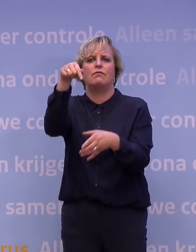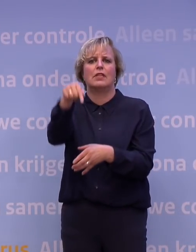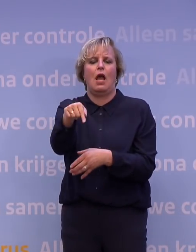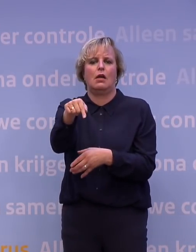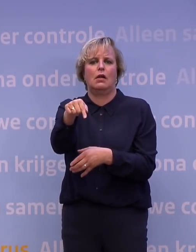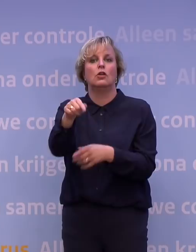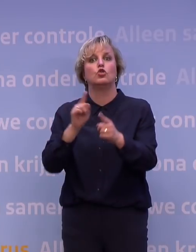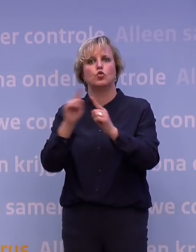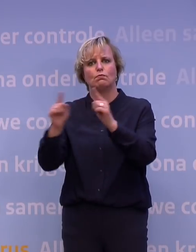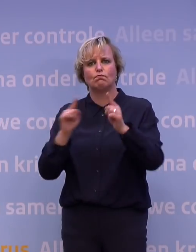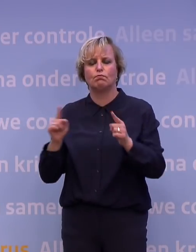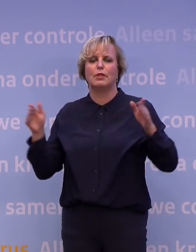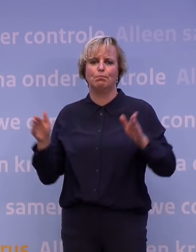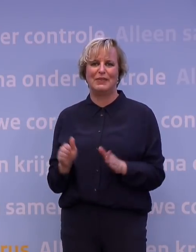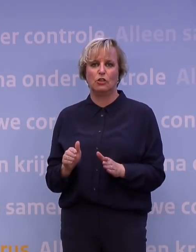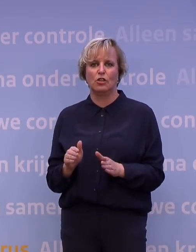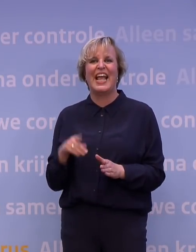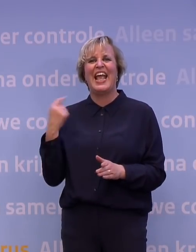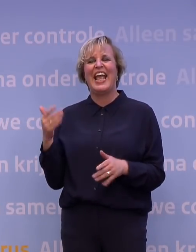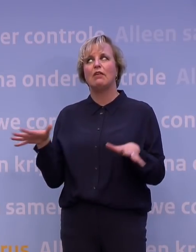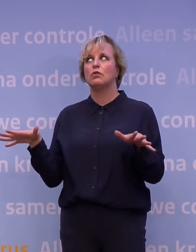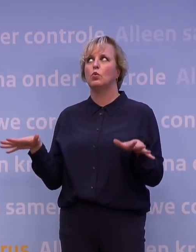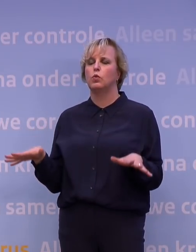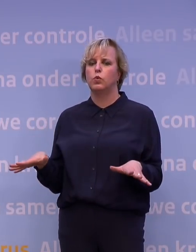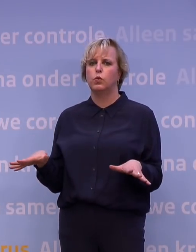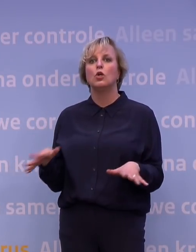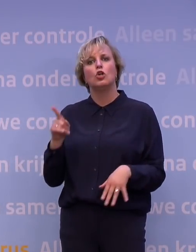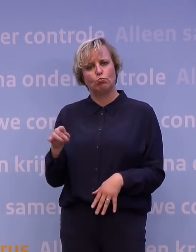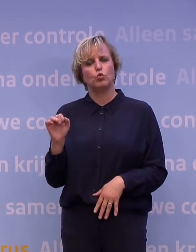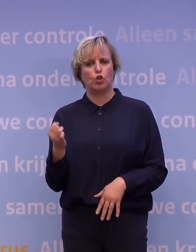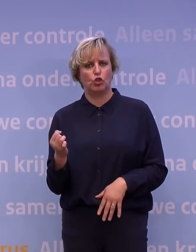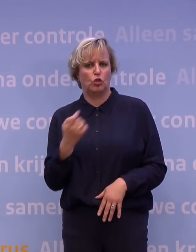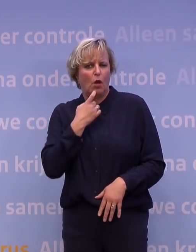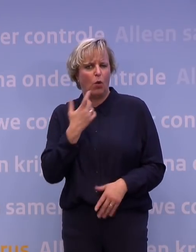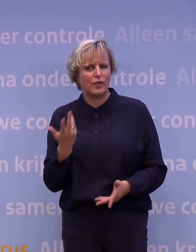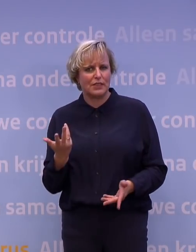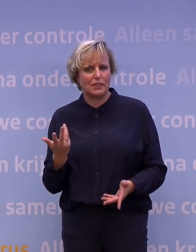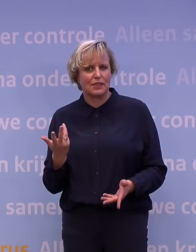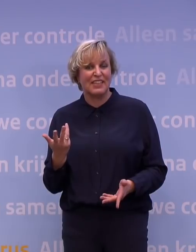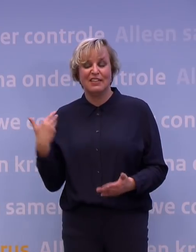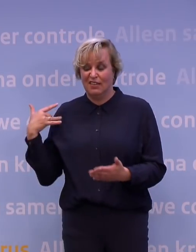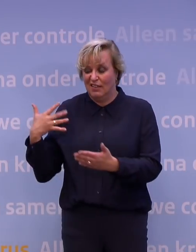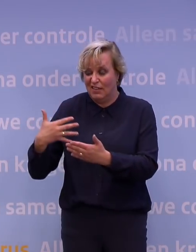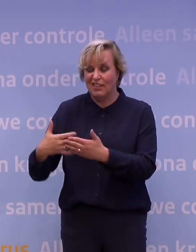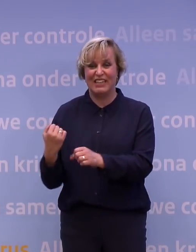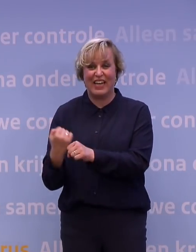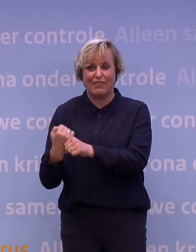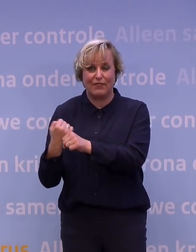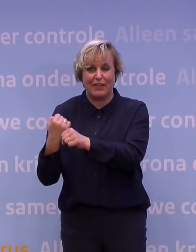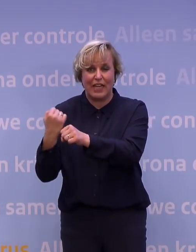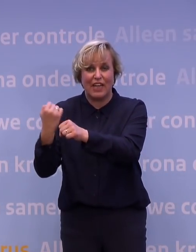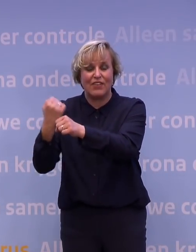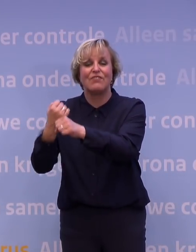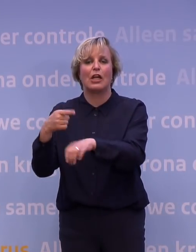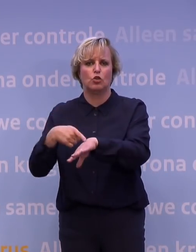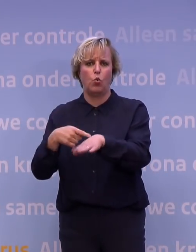beperkend aantal reisbewegingen. Maar als je even wil uitpuffen in de herfstvakantie, moet dat natuurlijk kunnen. Mensen hebben maanden hard gewerkt, dat snap ik heel goed. En ga